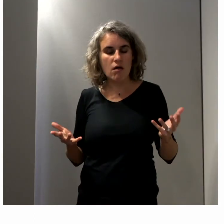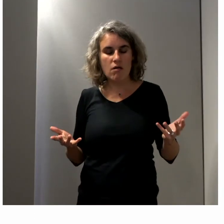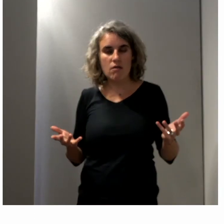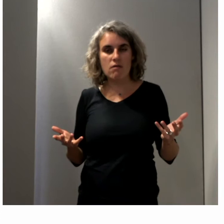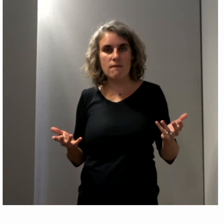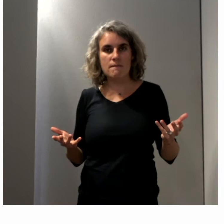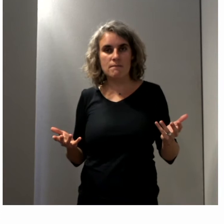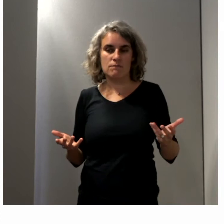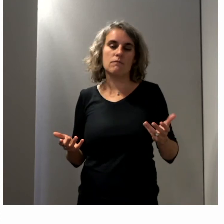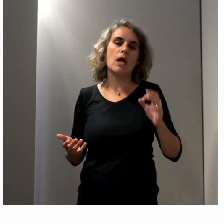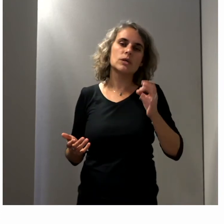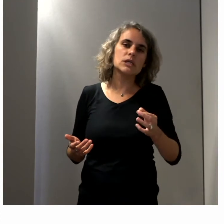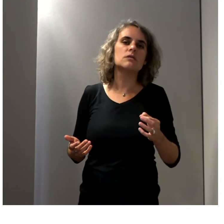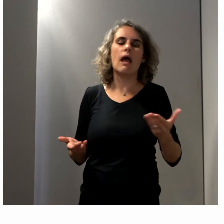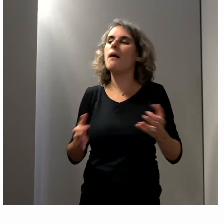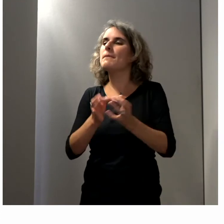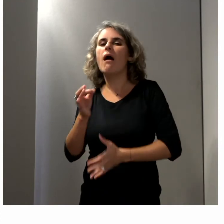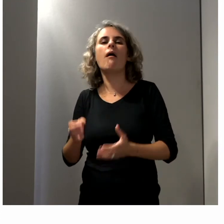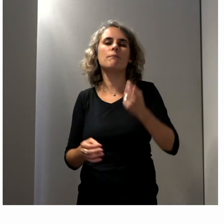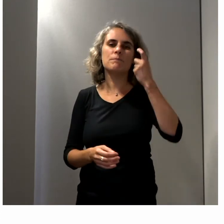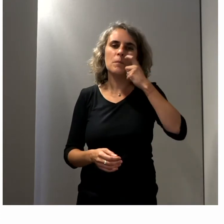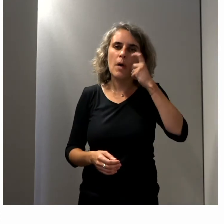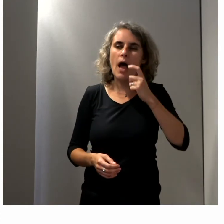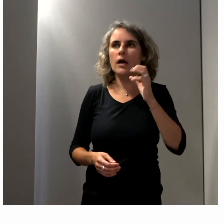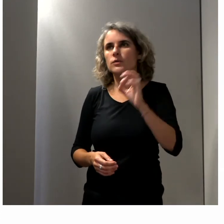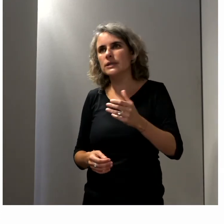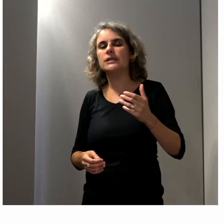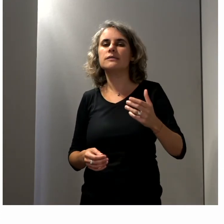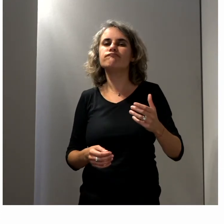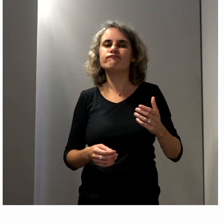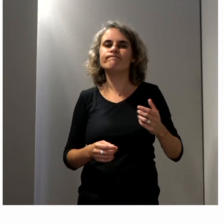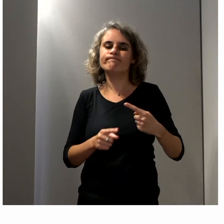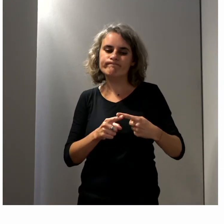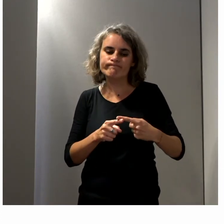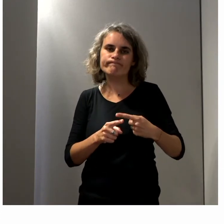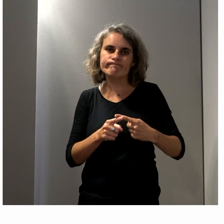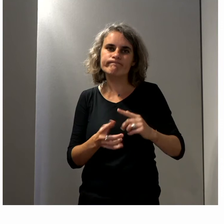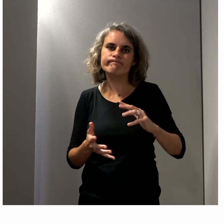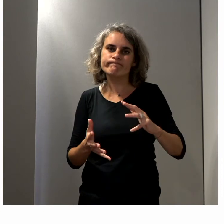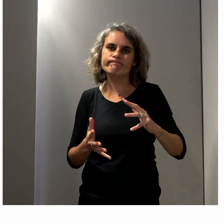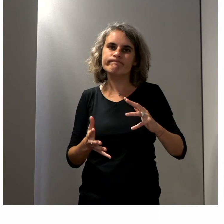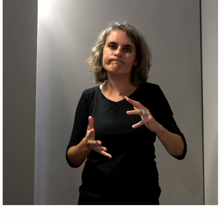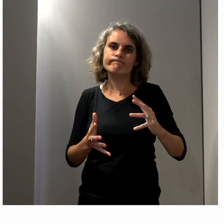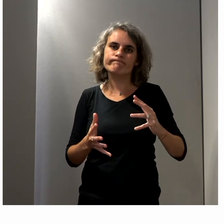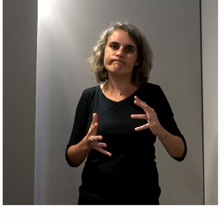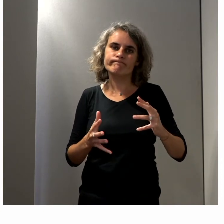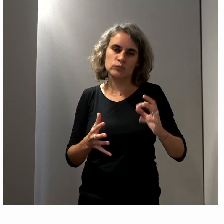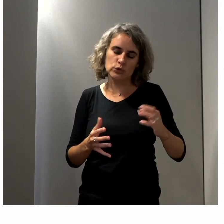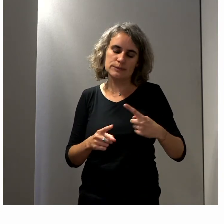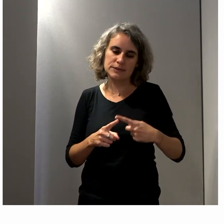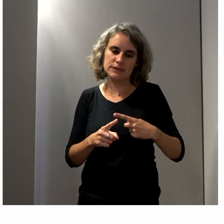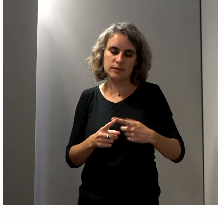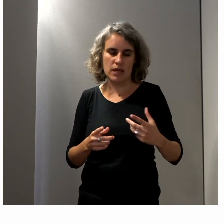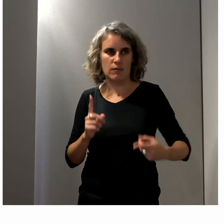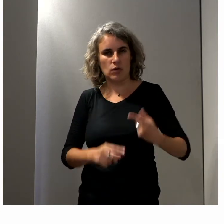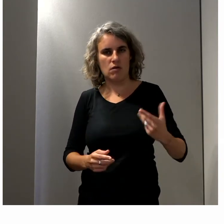vraiment au-delà des constats que nous faisons, des petites avancées comment on fait pour que ça soit vraiment changer de regard comme vous